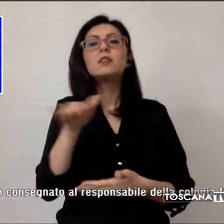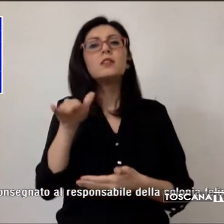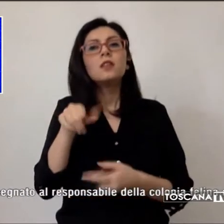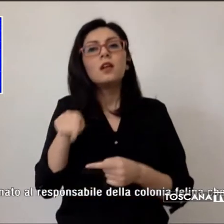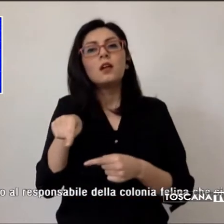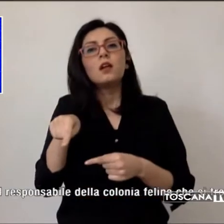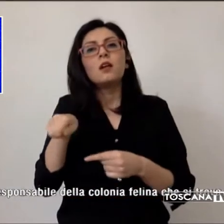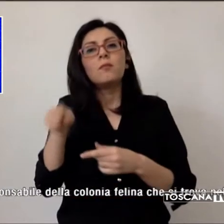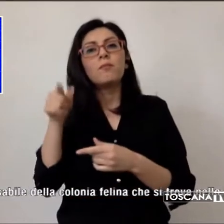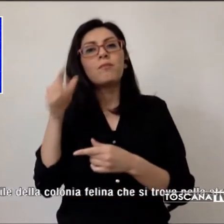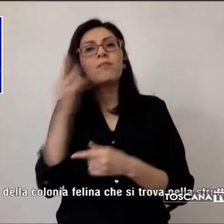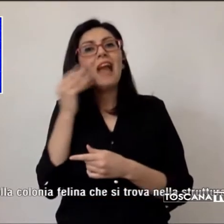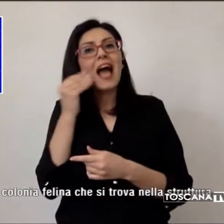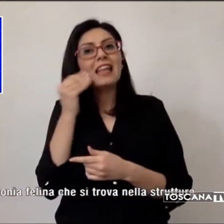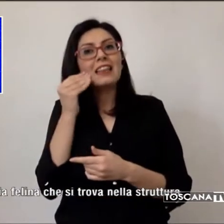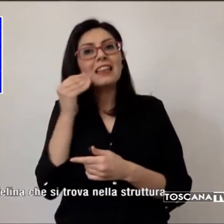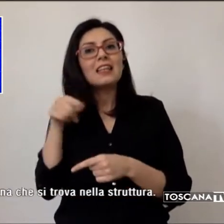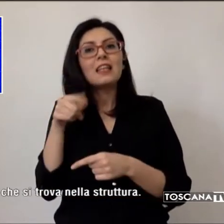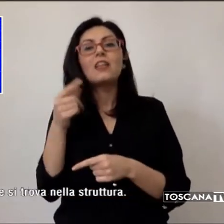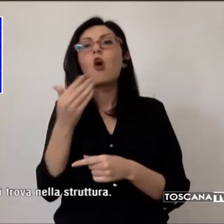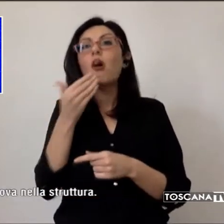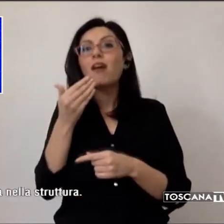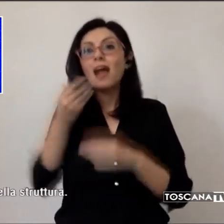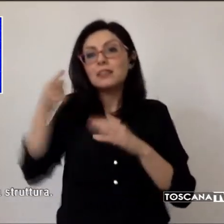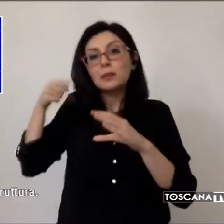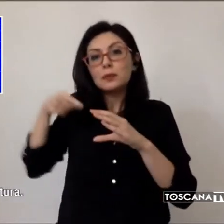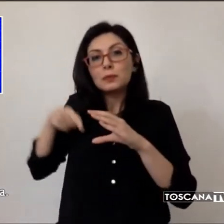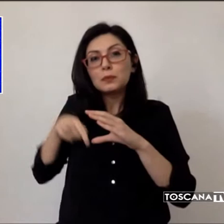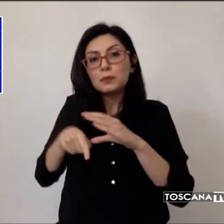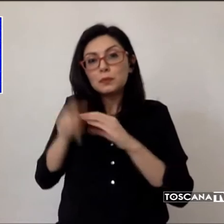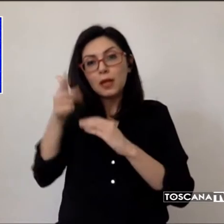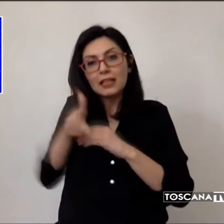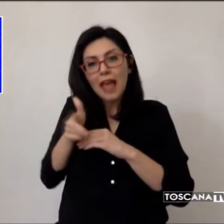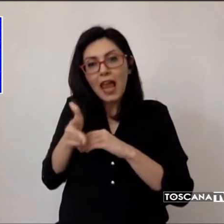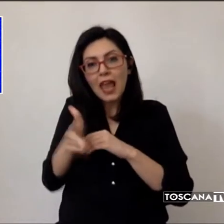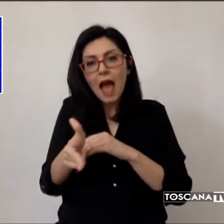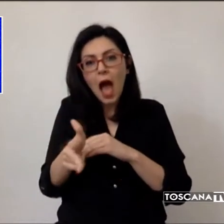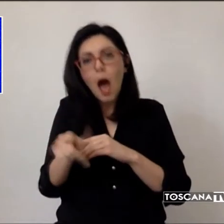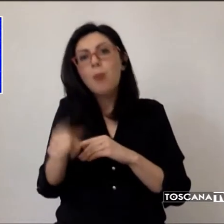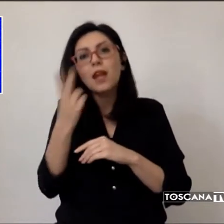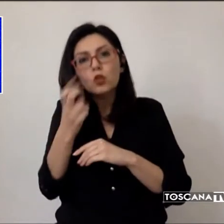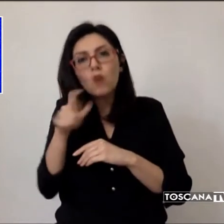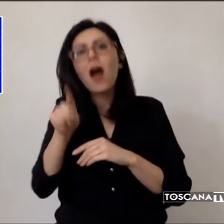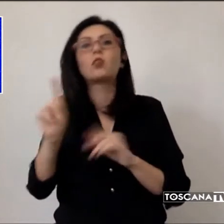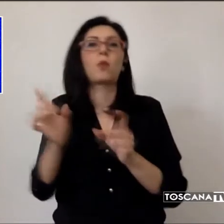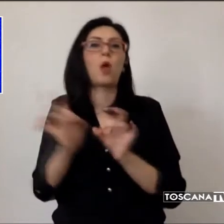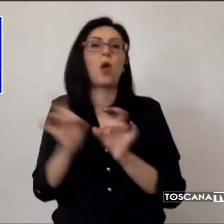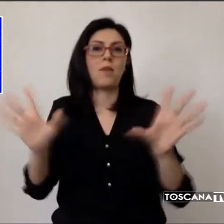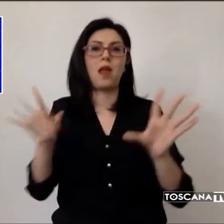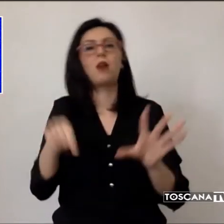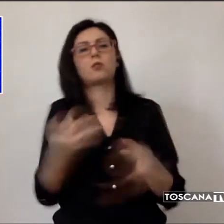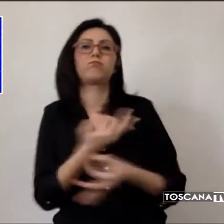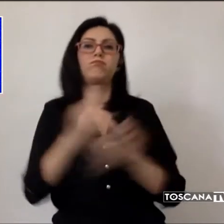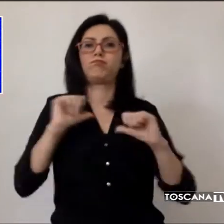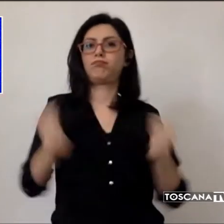sonda dotata di telecamera e poi liberato. Sta bene, è stato consegnato al responsabile